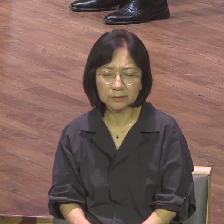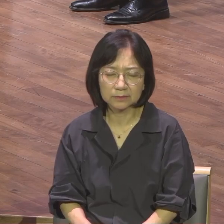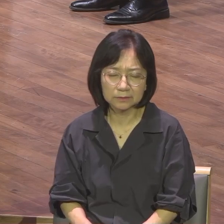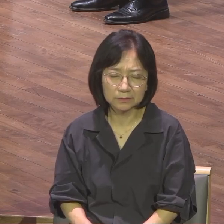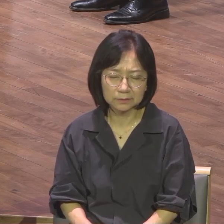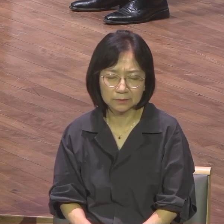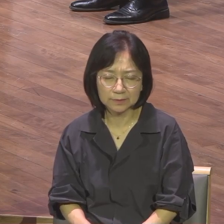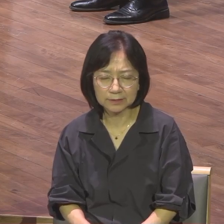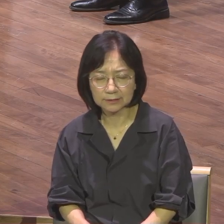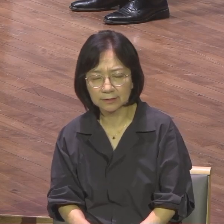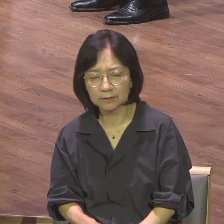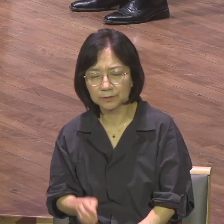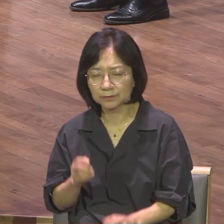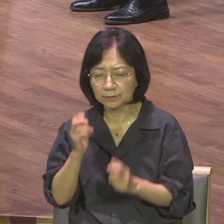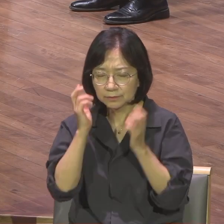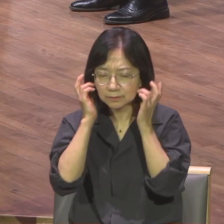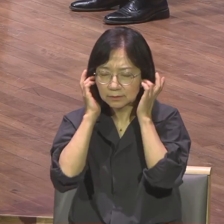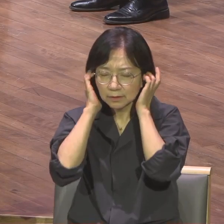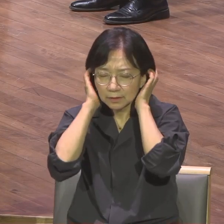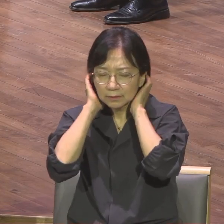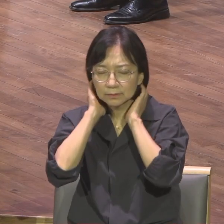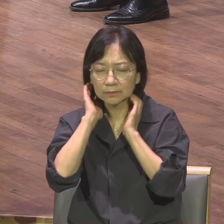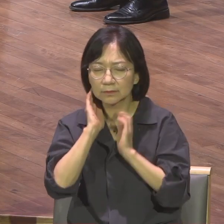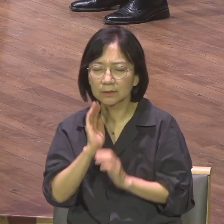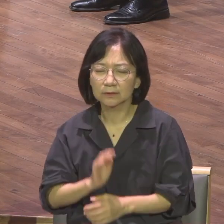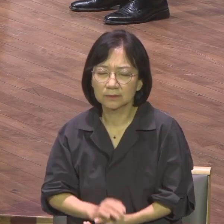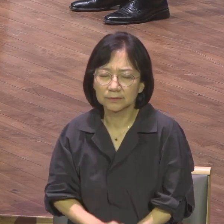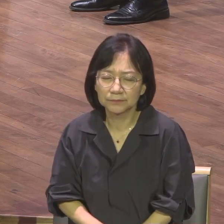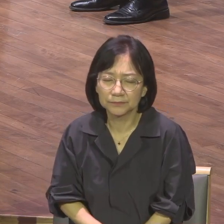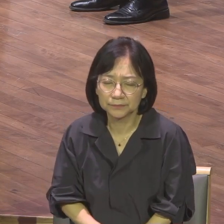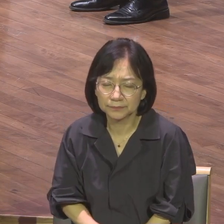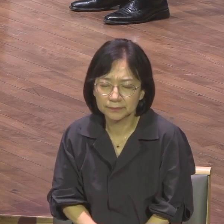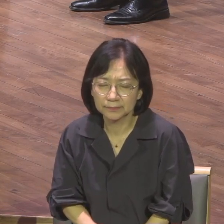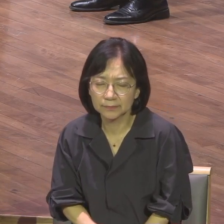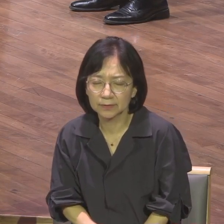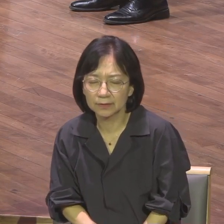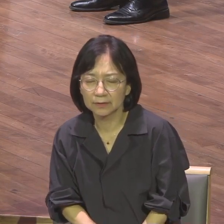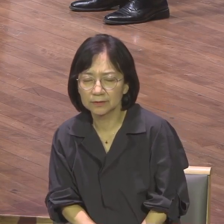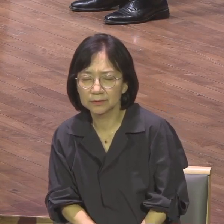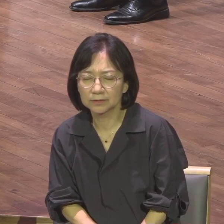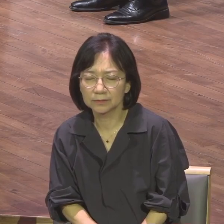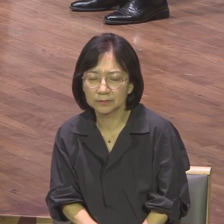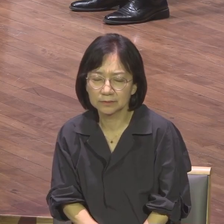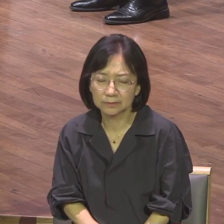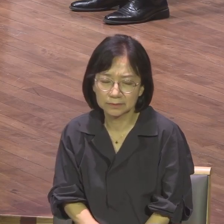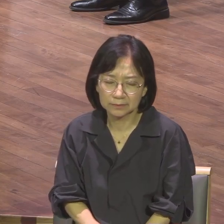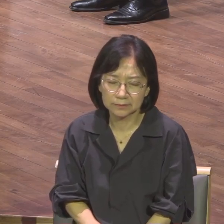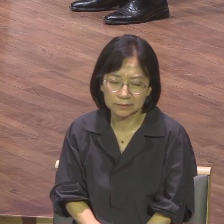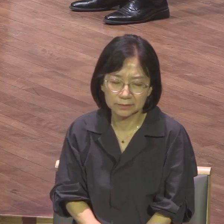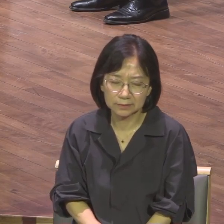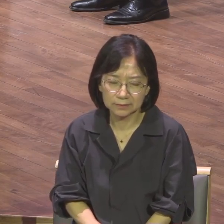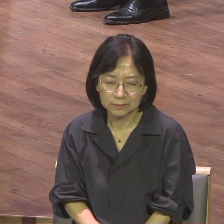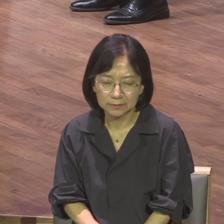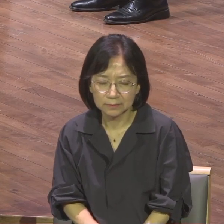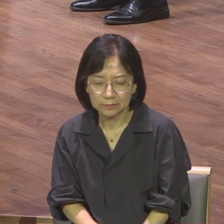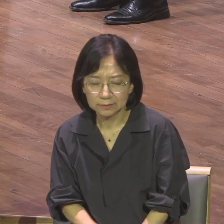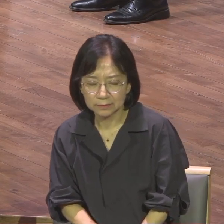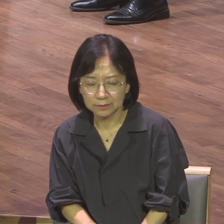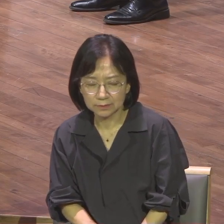나라별 국가별 성교회가 활성화되어지고 이런 성교의 원대에서 되어질 수 있도록 성교께서 오전히 역사할 수 있도록 하나님이